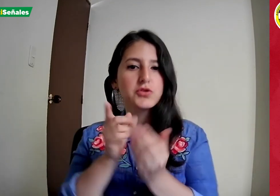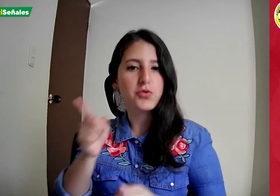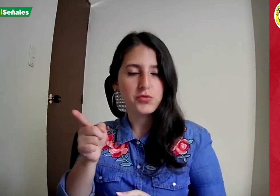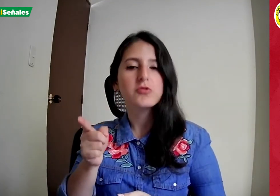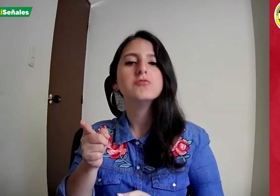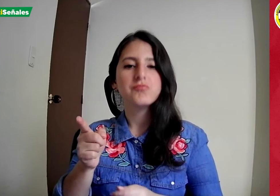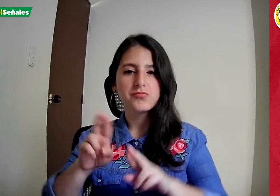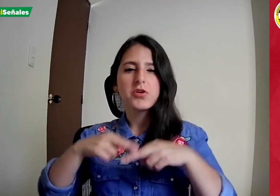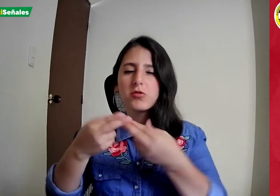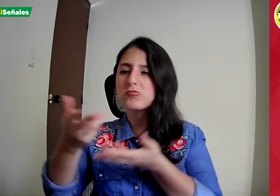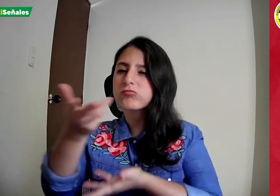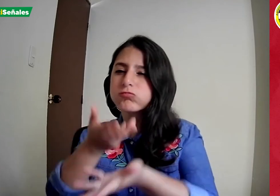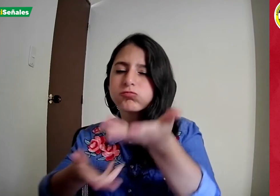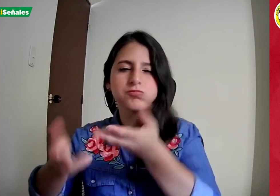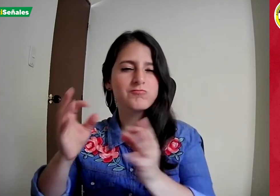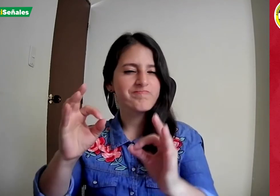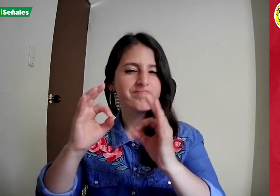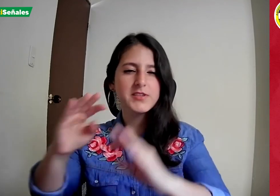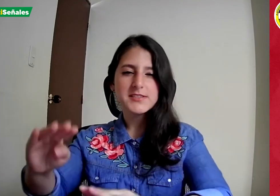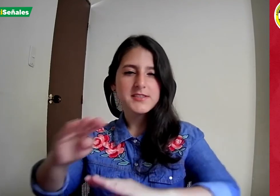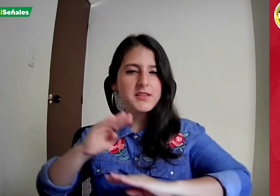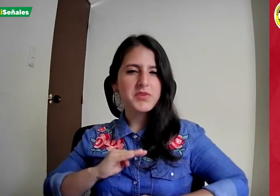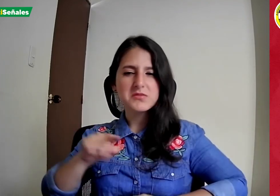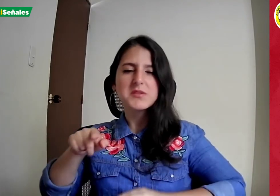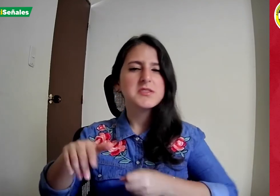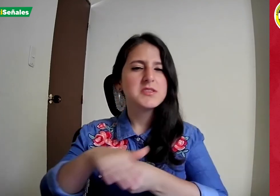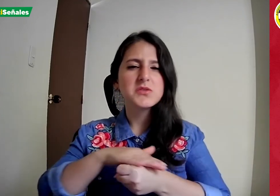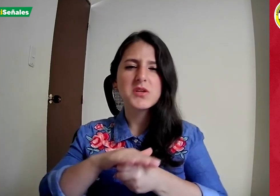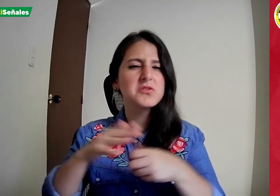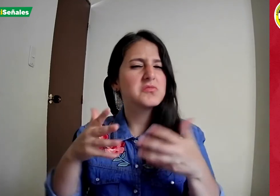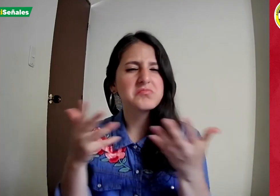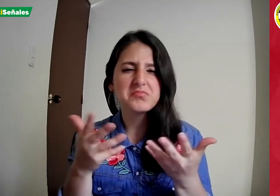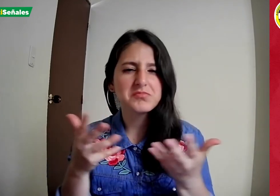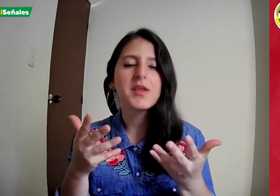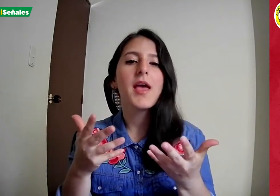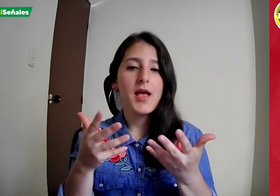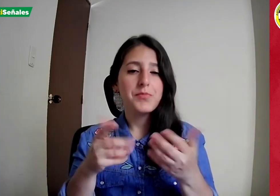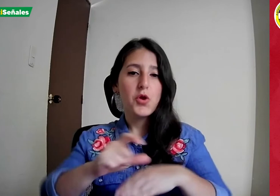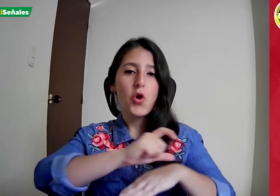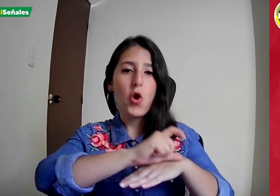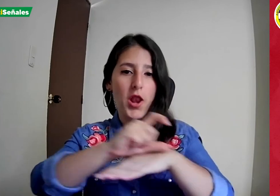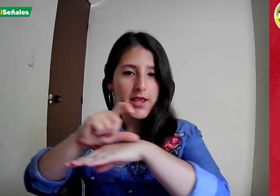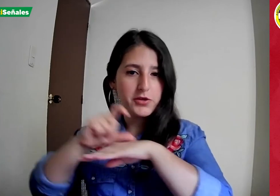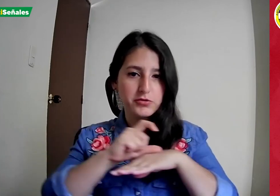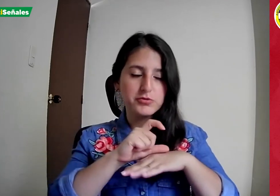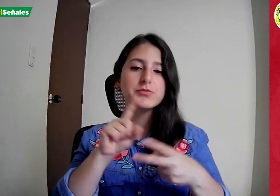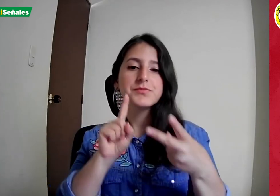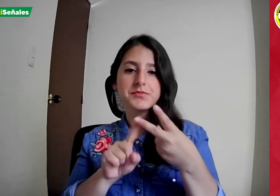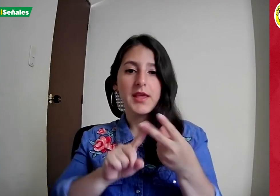funcionaria de la Secretaría de Educación, reunión que fue muy satisfactoria, ya que se pudo abordar la